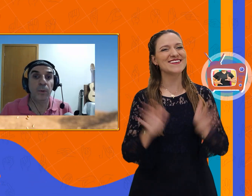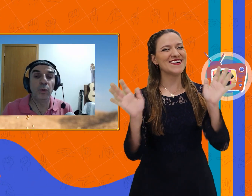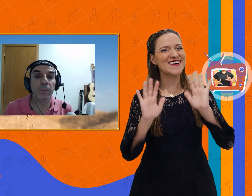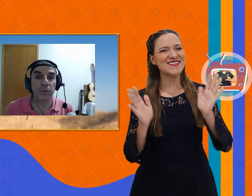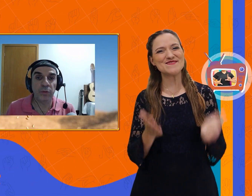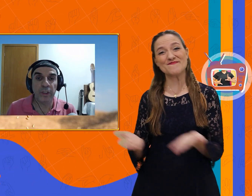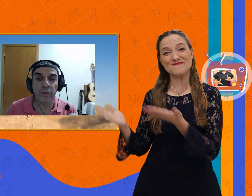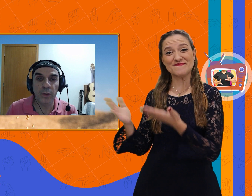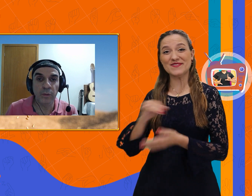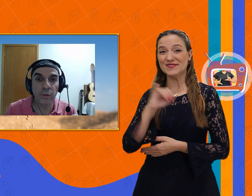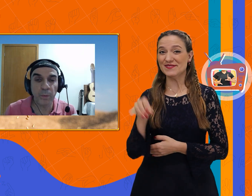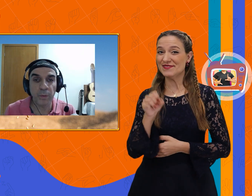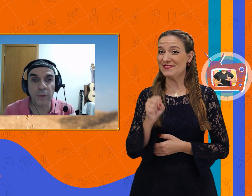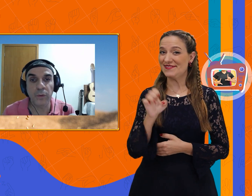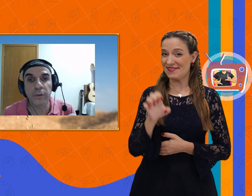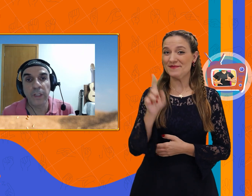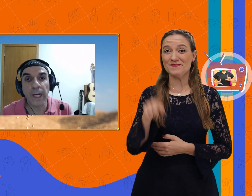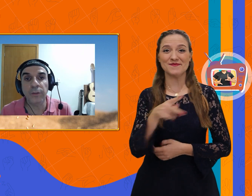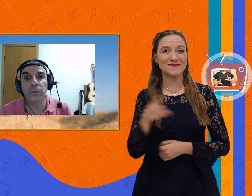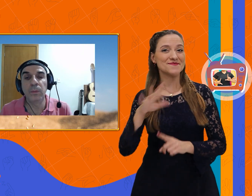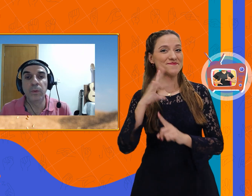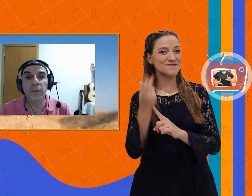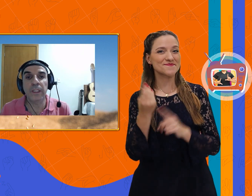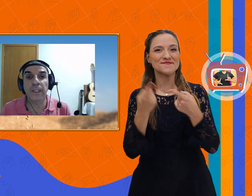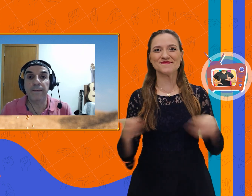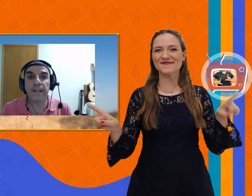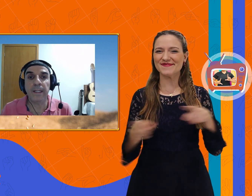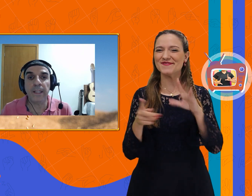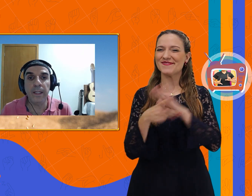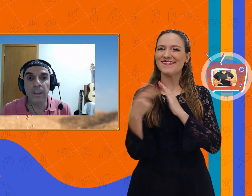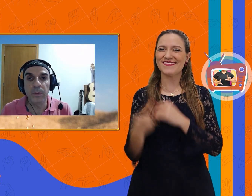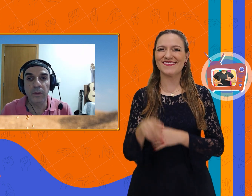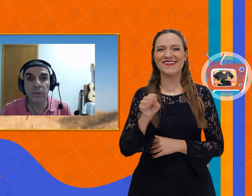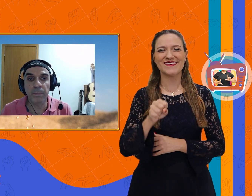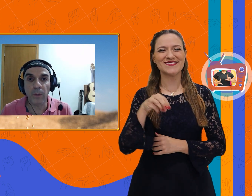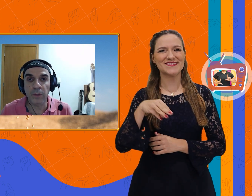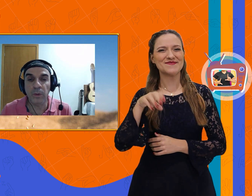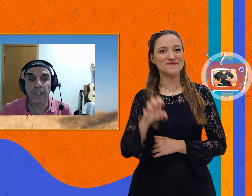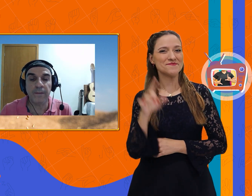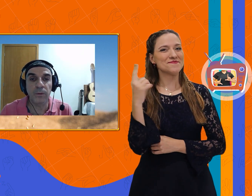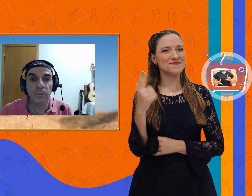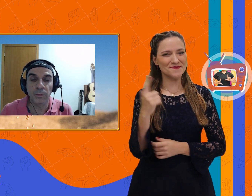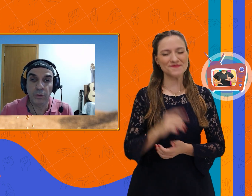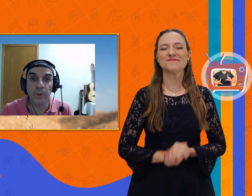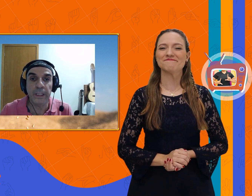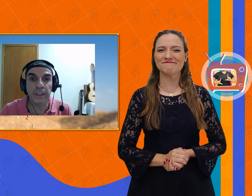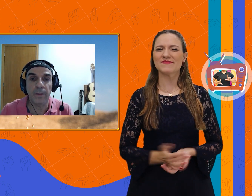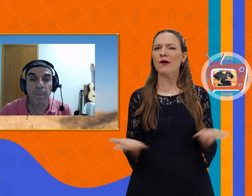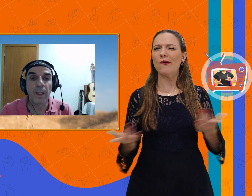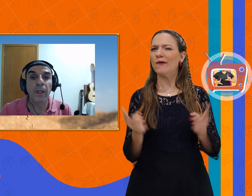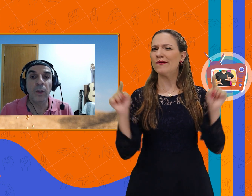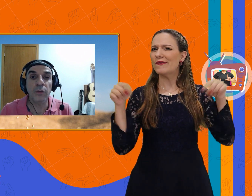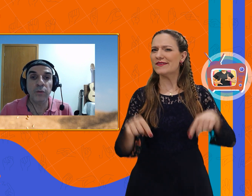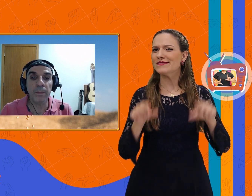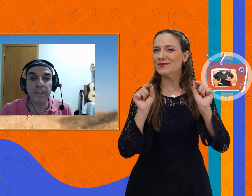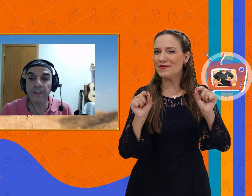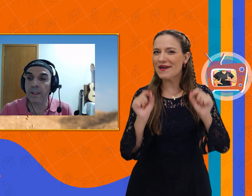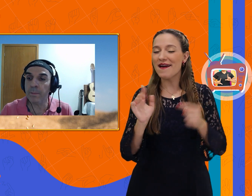meu nome é José Silva, sou professor de arte e música da Secretaria Municipal de Educação de Goiânia. E hoje eu vou apresentar para